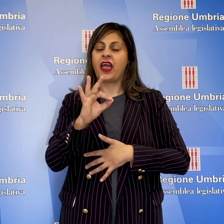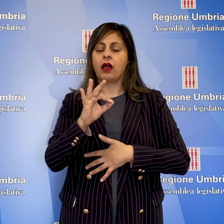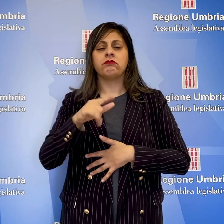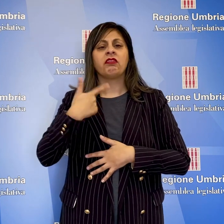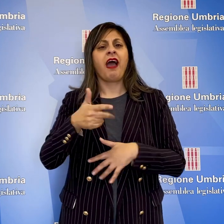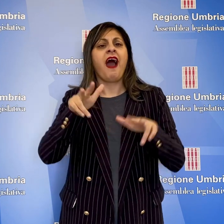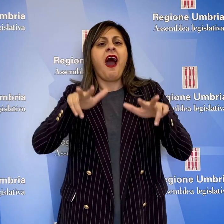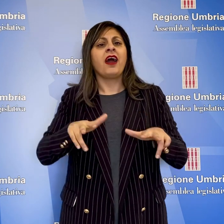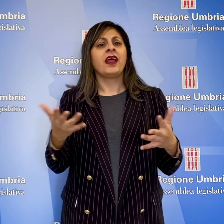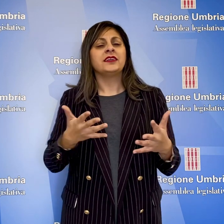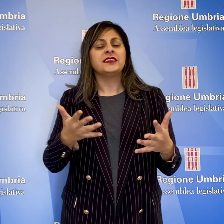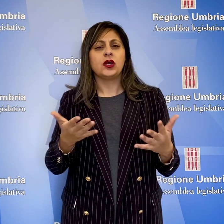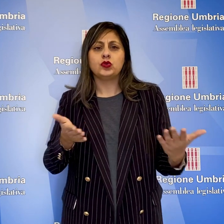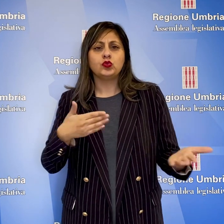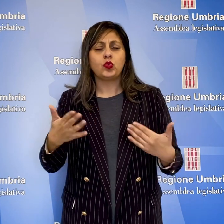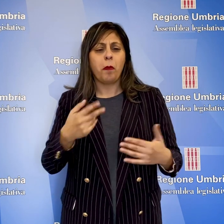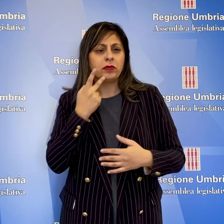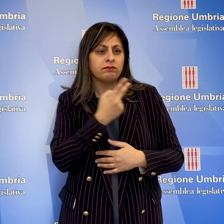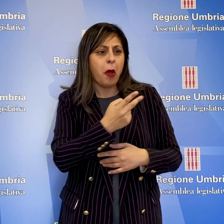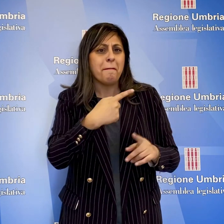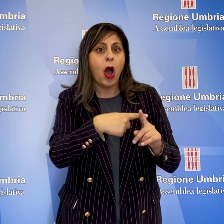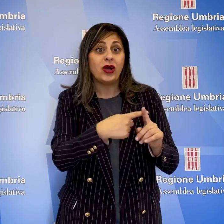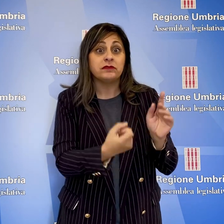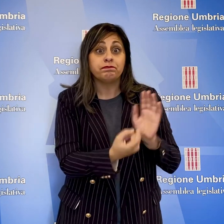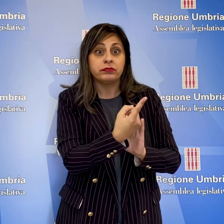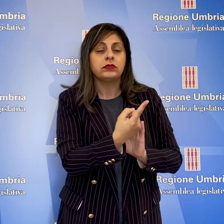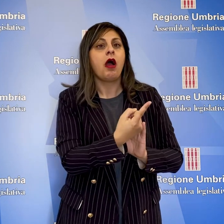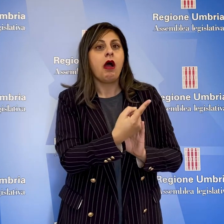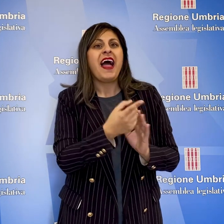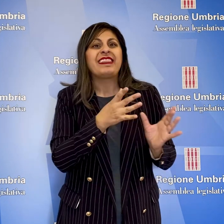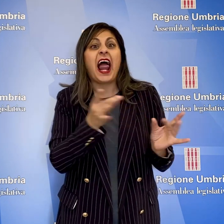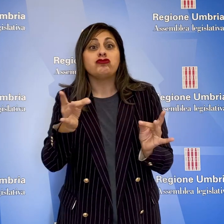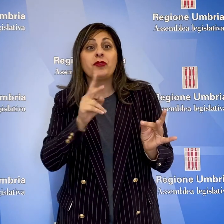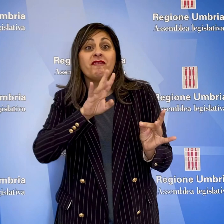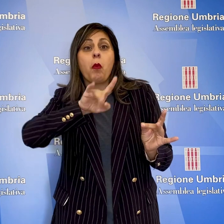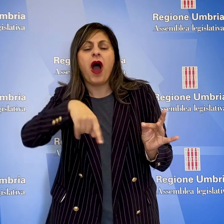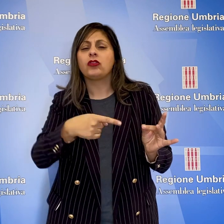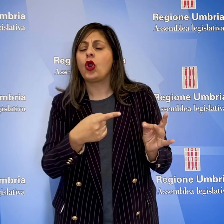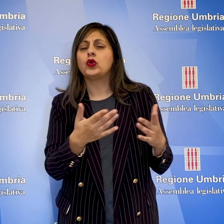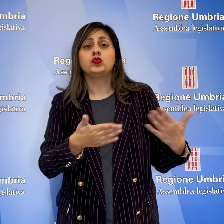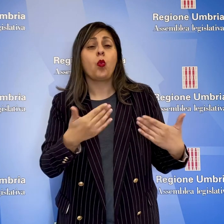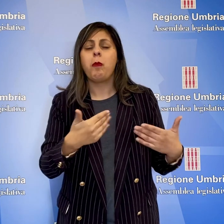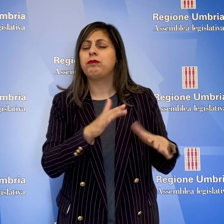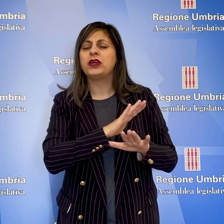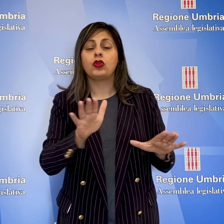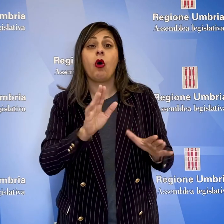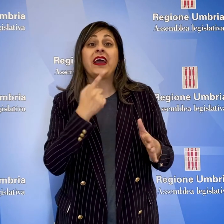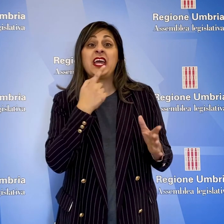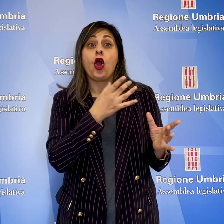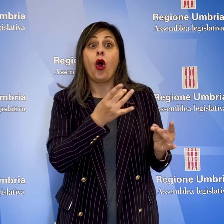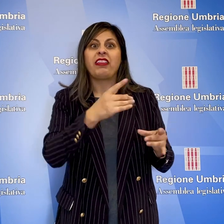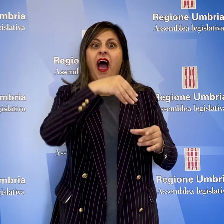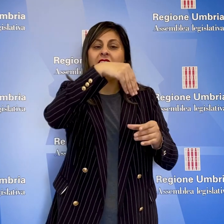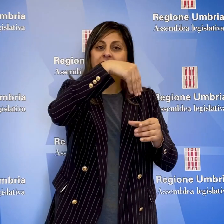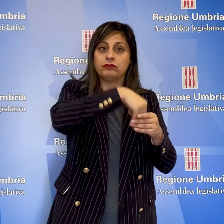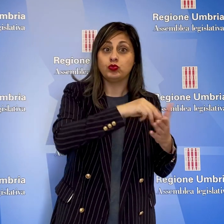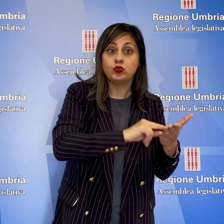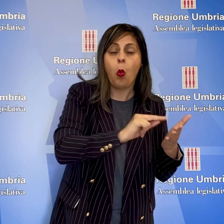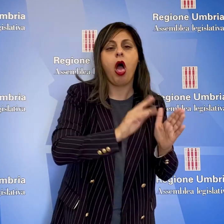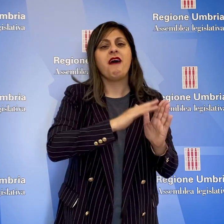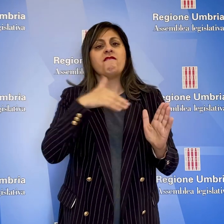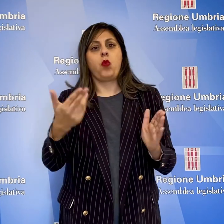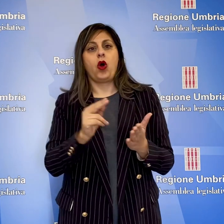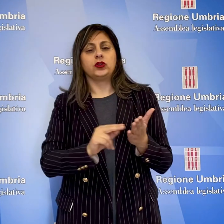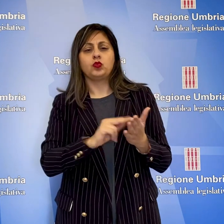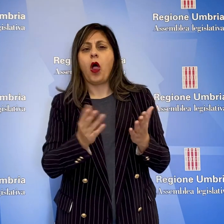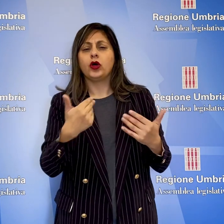viene garantita una puntuale individuazione dei positivi e il tempestivo tracciamento entro 24 ore dei contatti scolastici